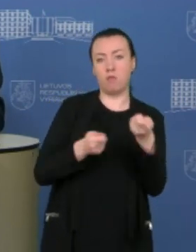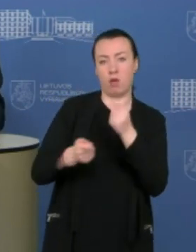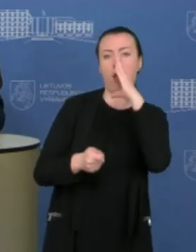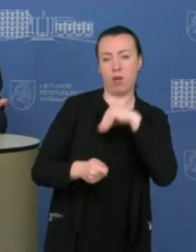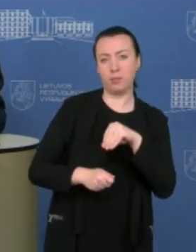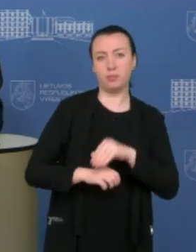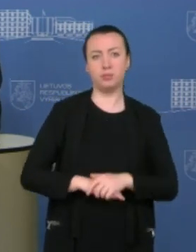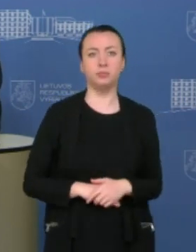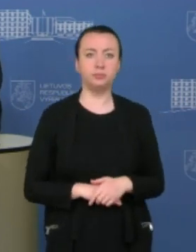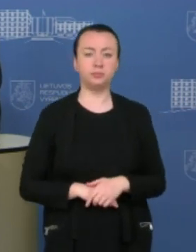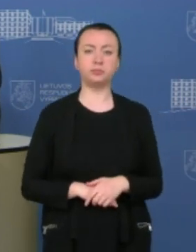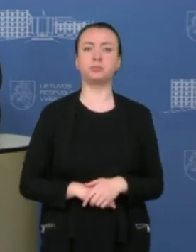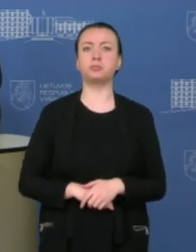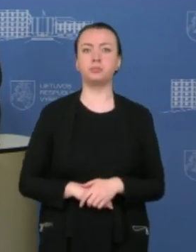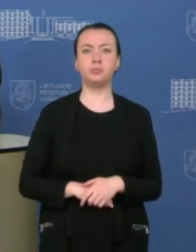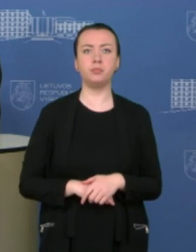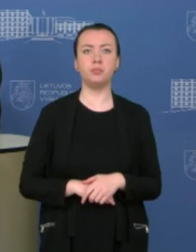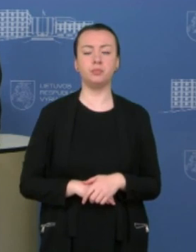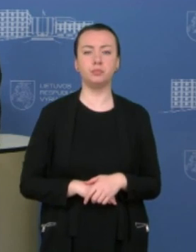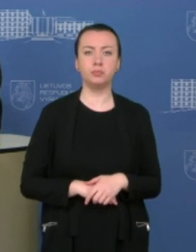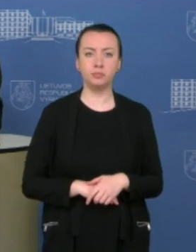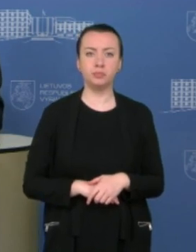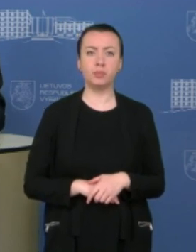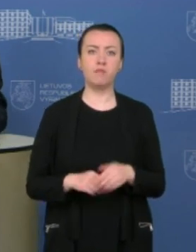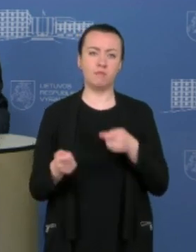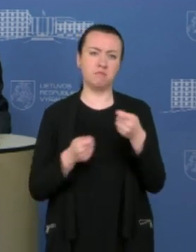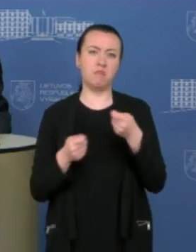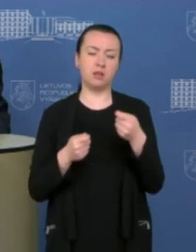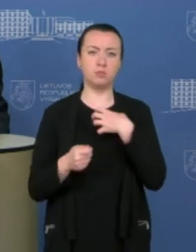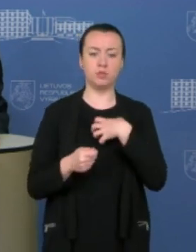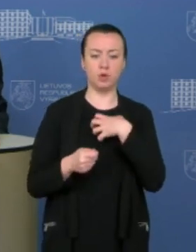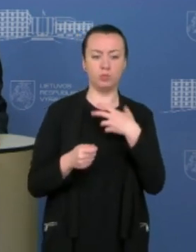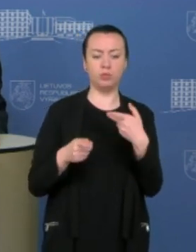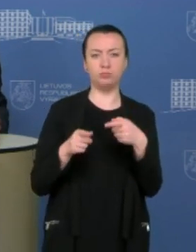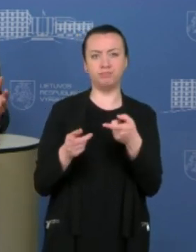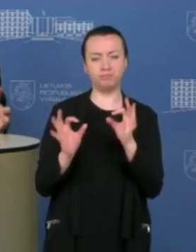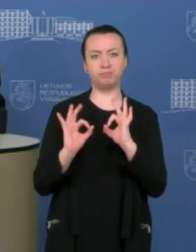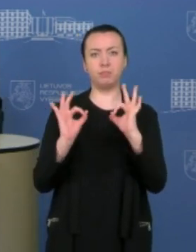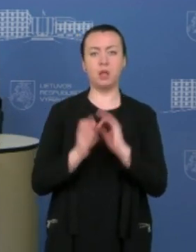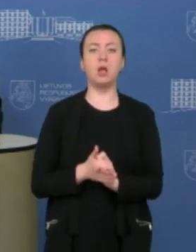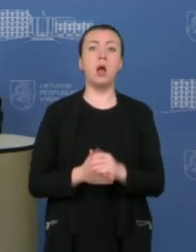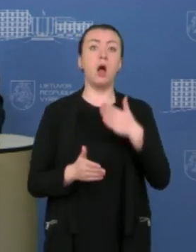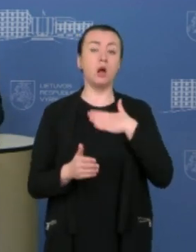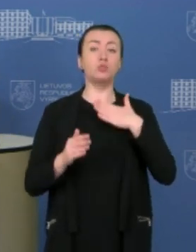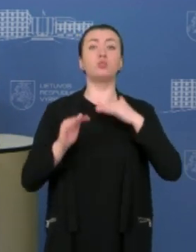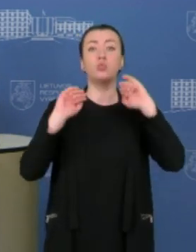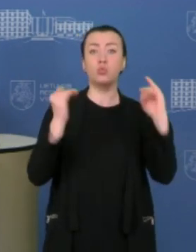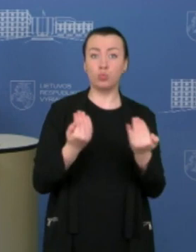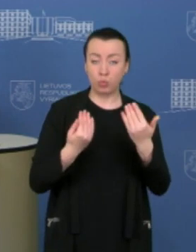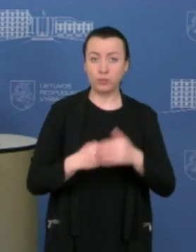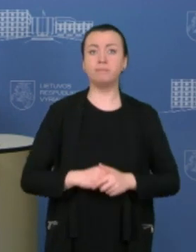sklandaus valdymo požymius. Tai būtų tokios